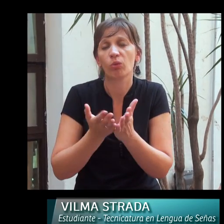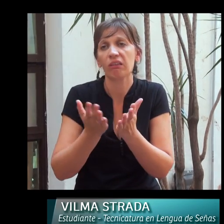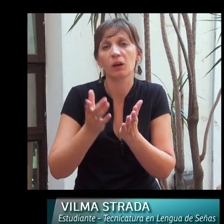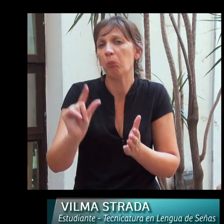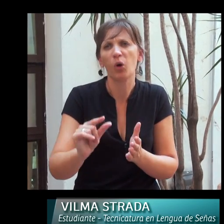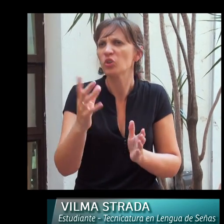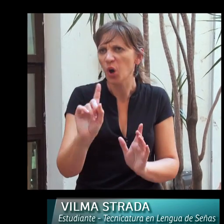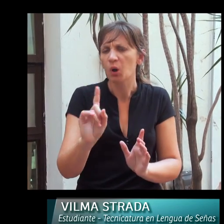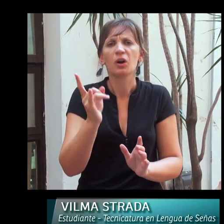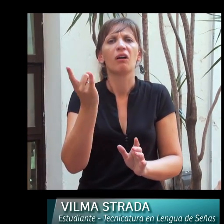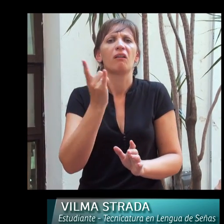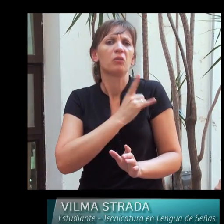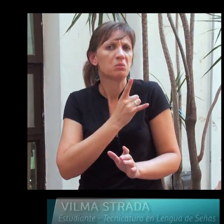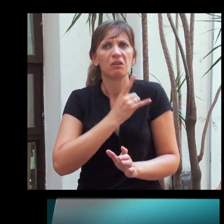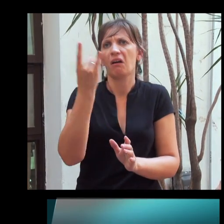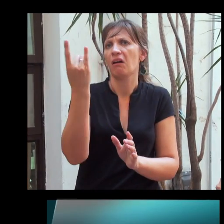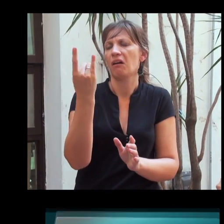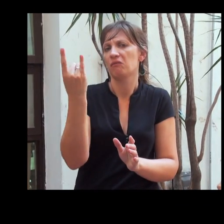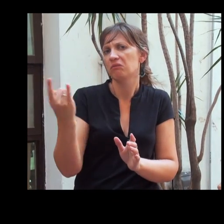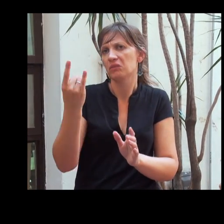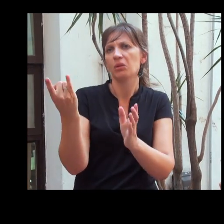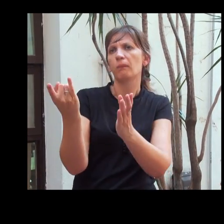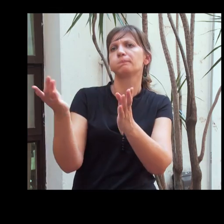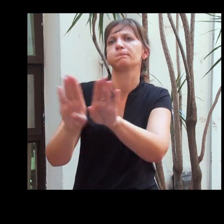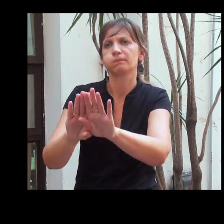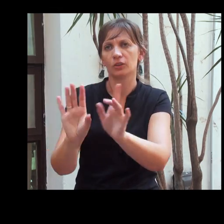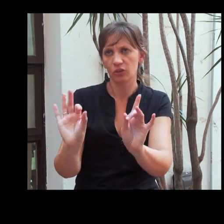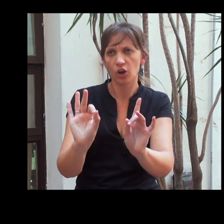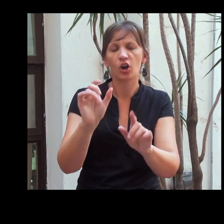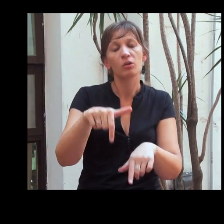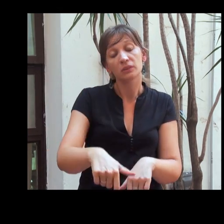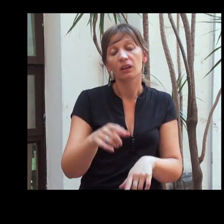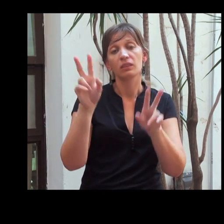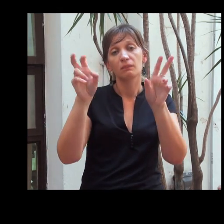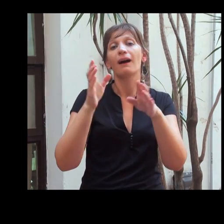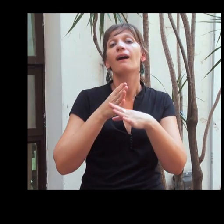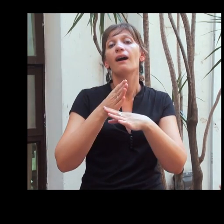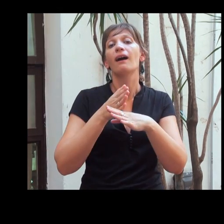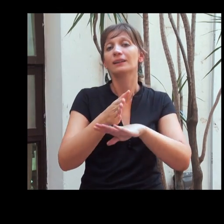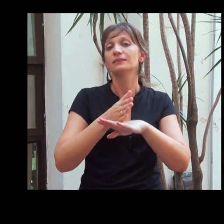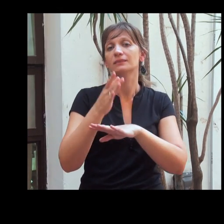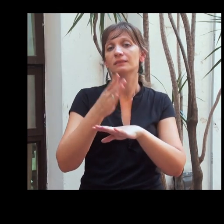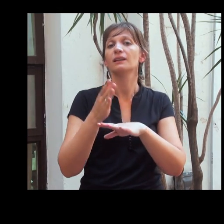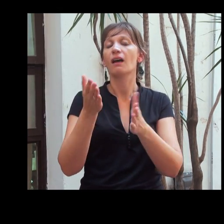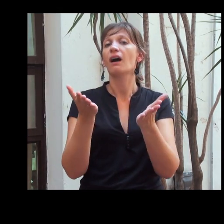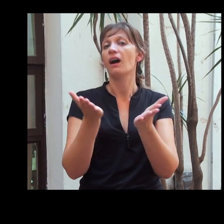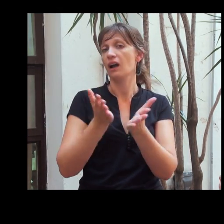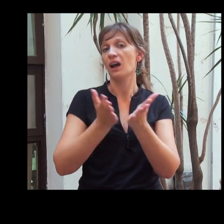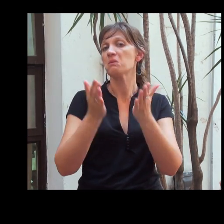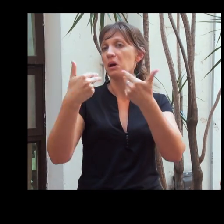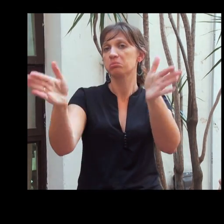de estudiar, pero no porque estén las puertas cerradas, porque en general las universidades con el tema de la accesibilidad académica están abriendo